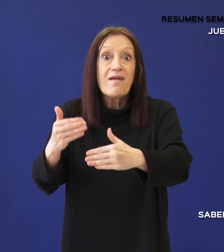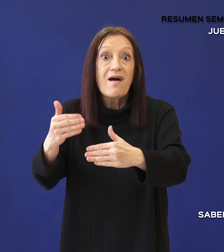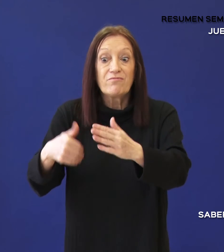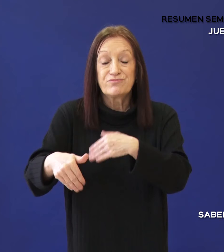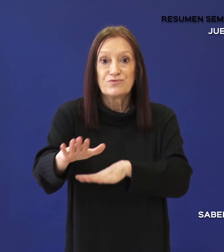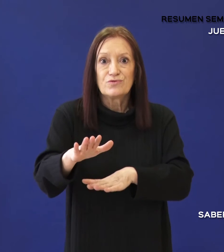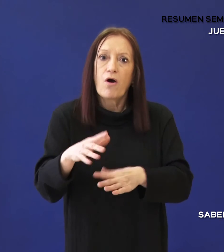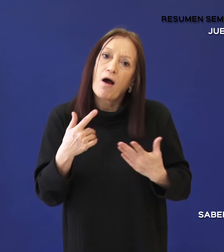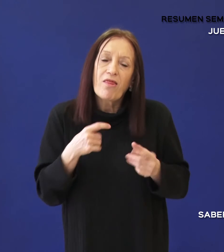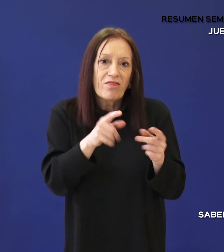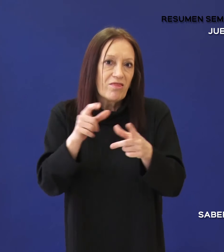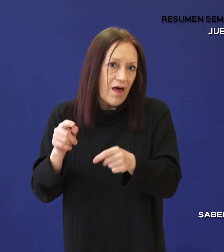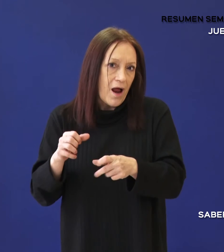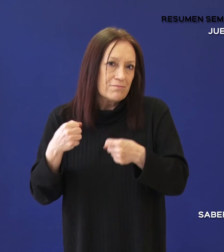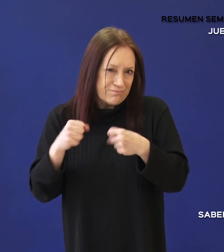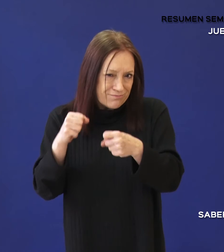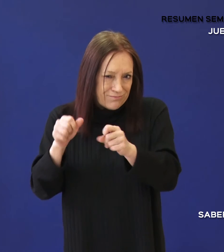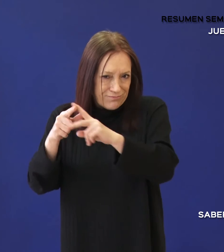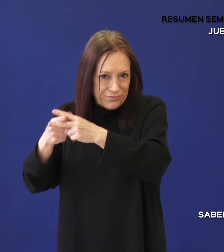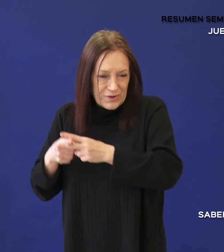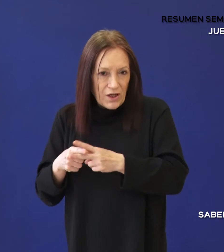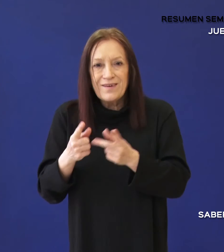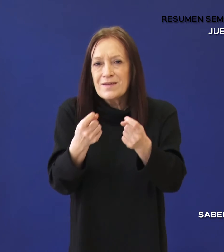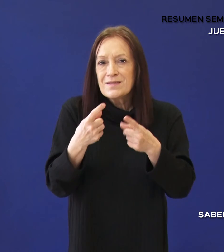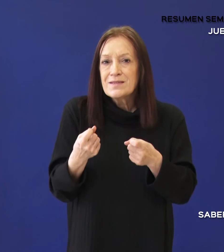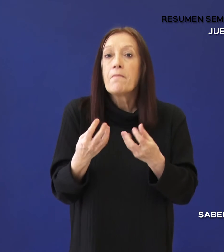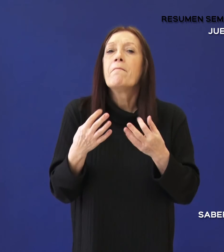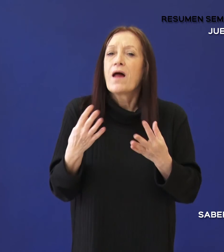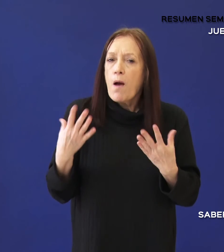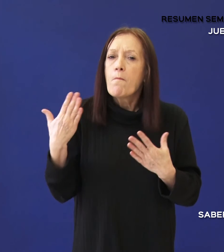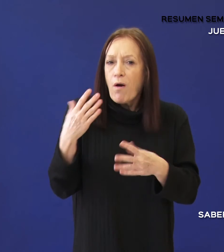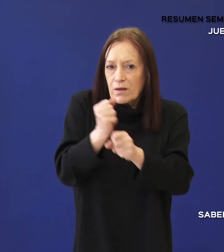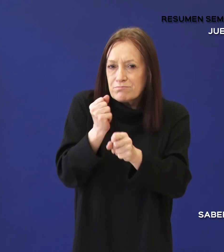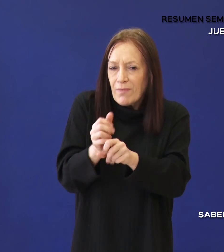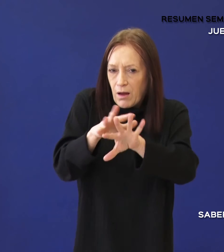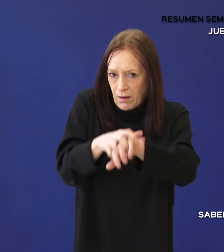brindar oportunidades y herramientas especializadas para lograr autonomía laboral.